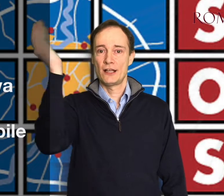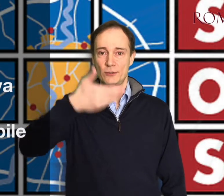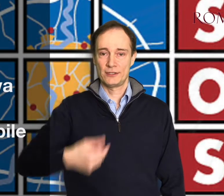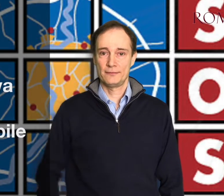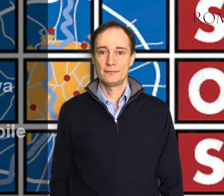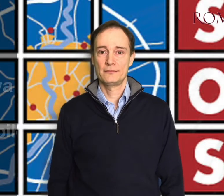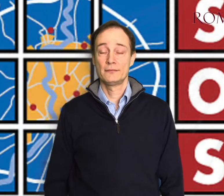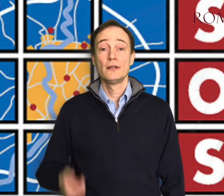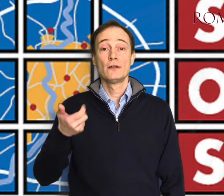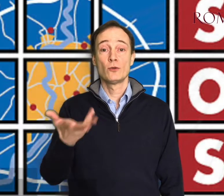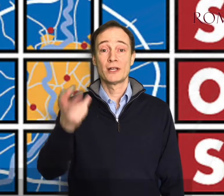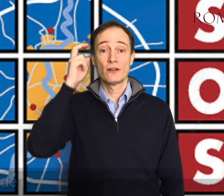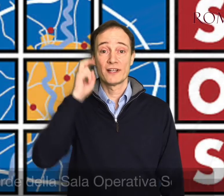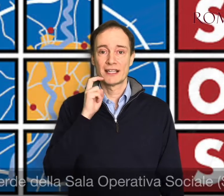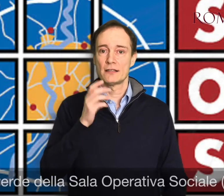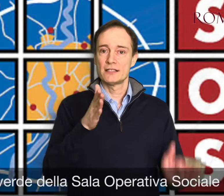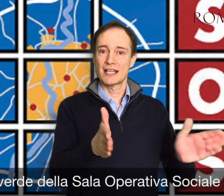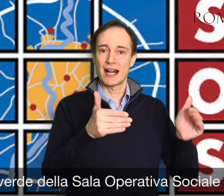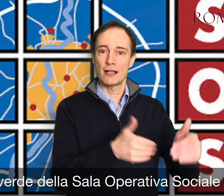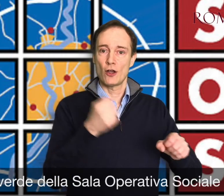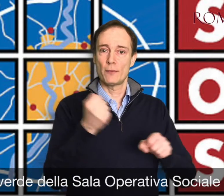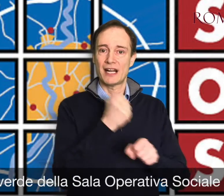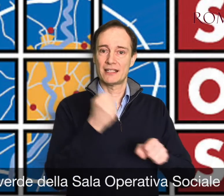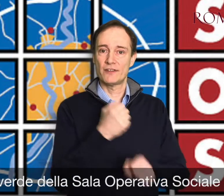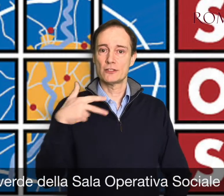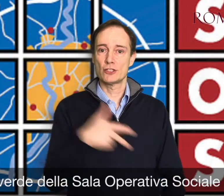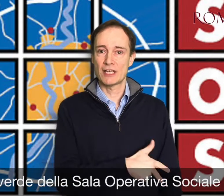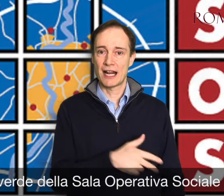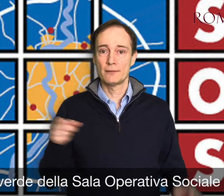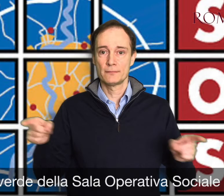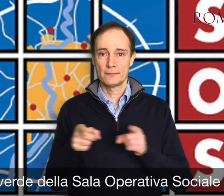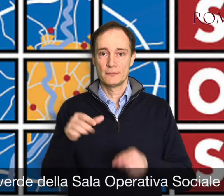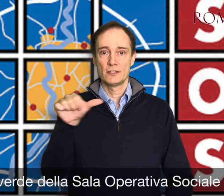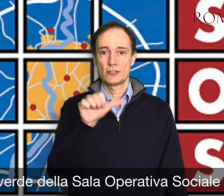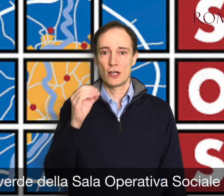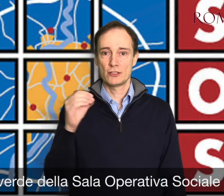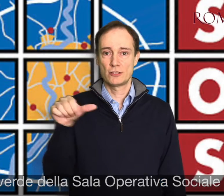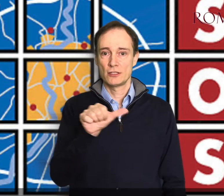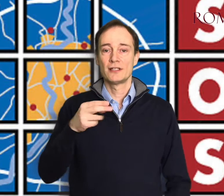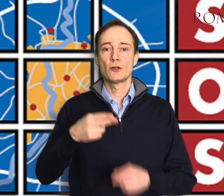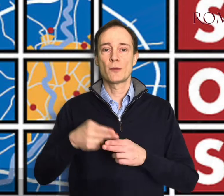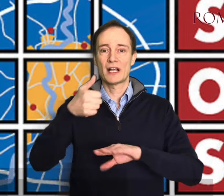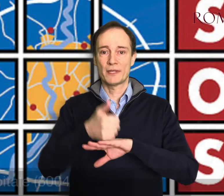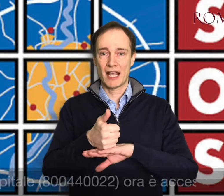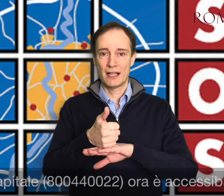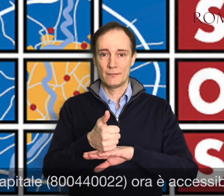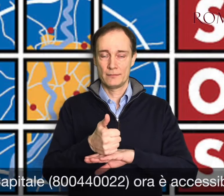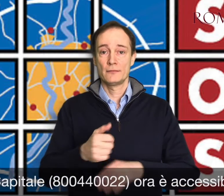Il numero verde della Sala Operativa Sociale SOS di Roma Capitale 800